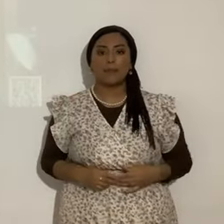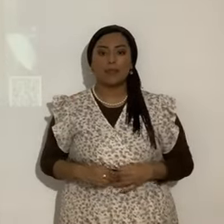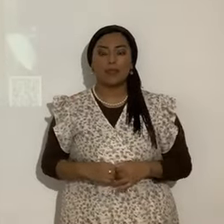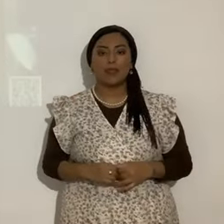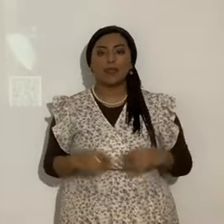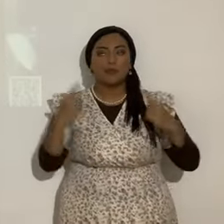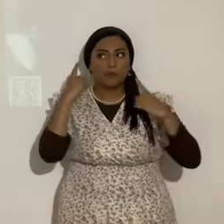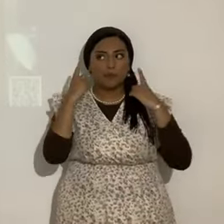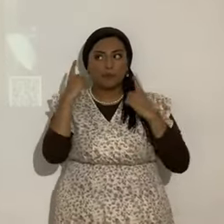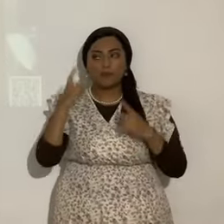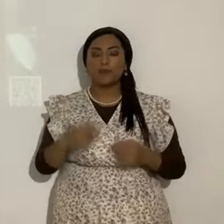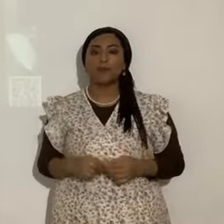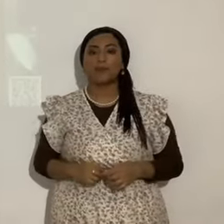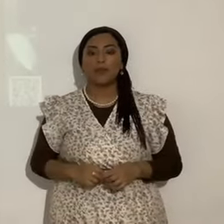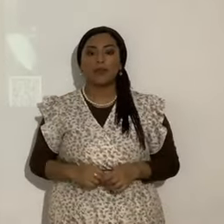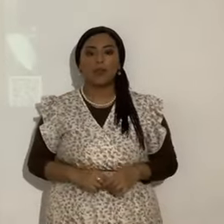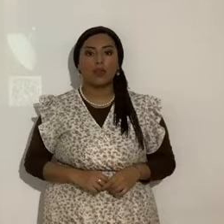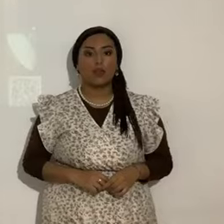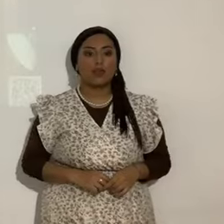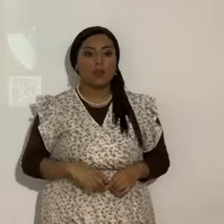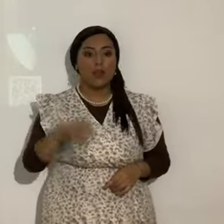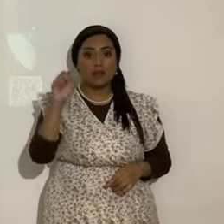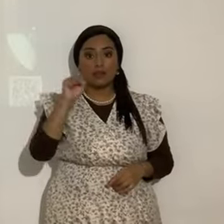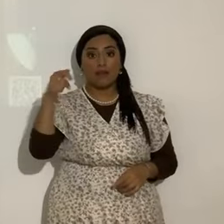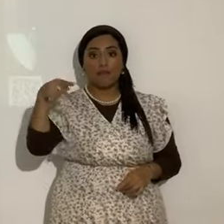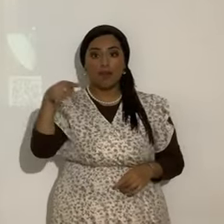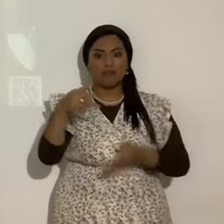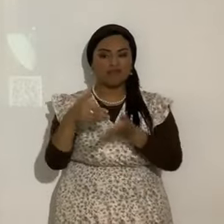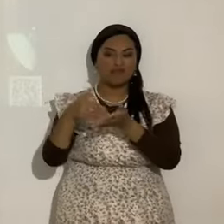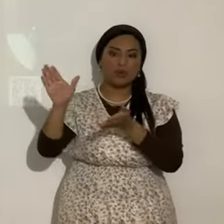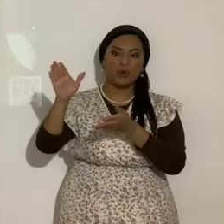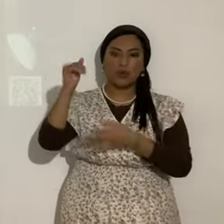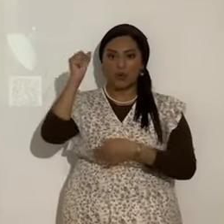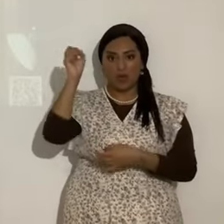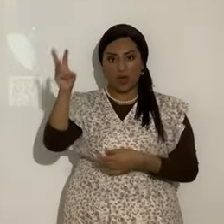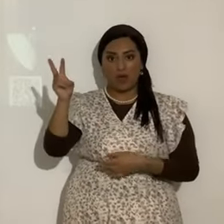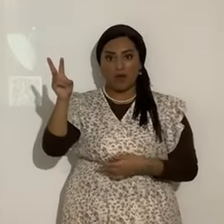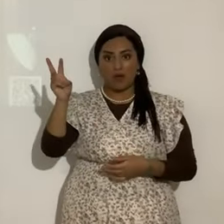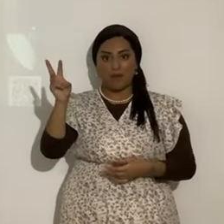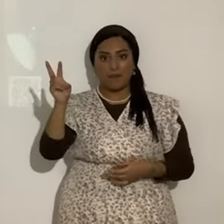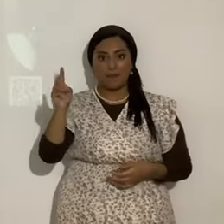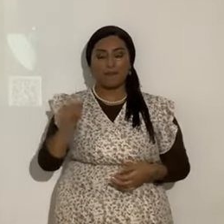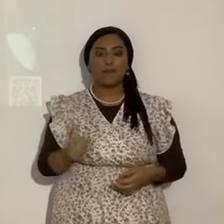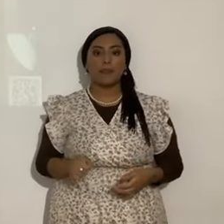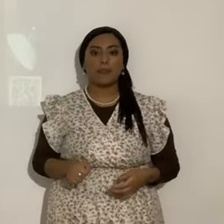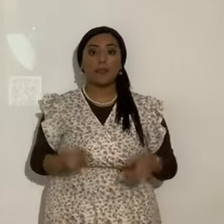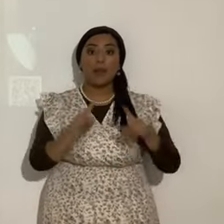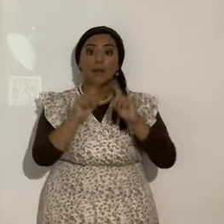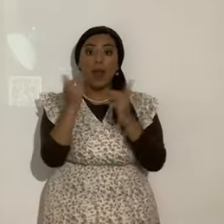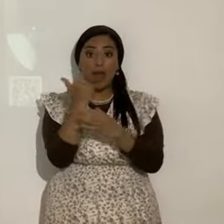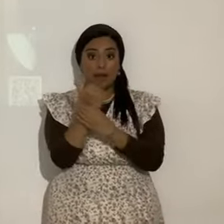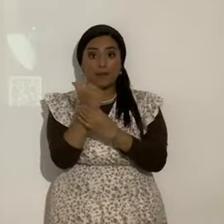analizarlo. Ellos rechazaban a Yahshua Hamashiach, pero Abraham fue obediente.